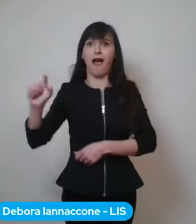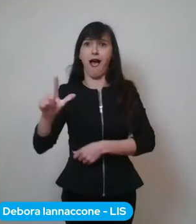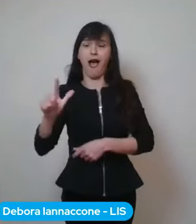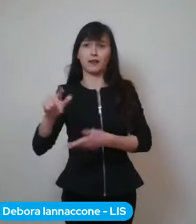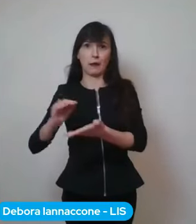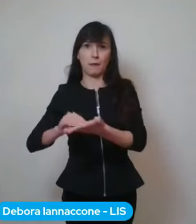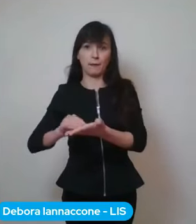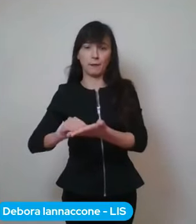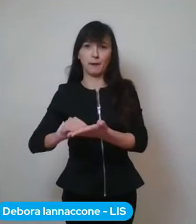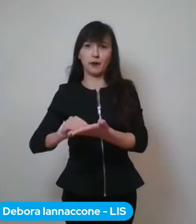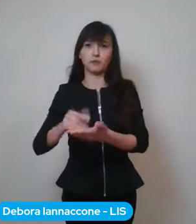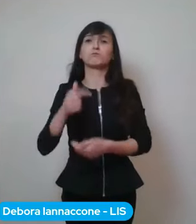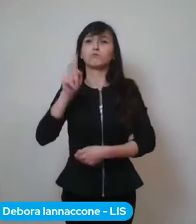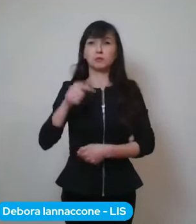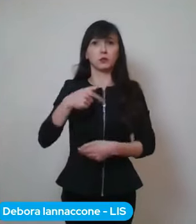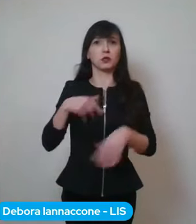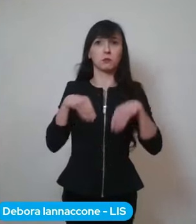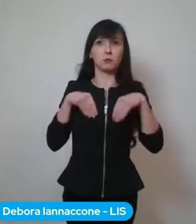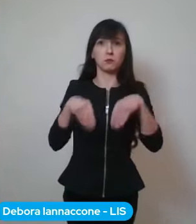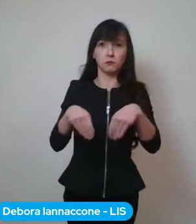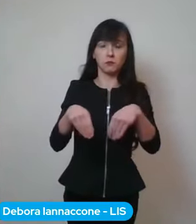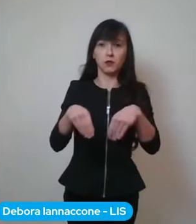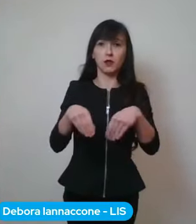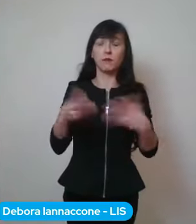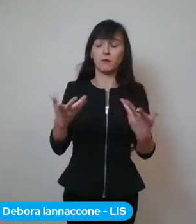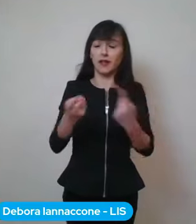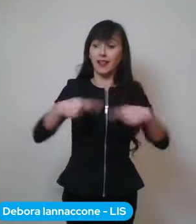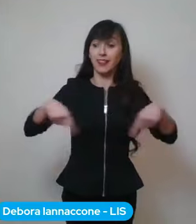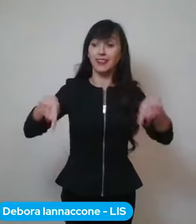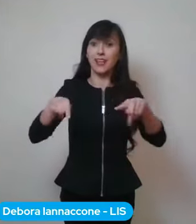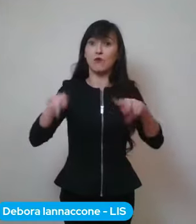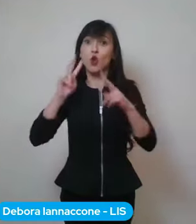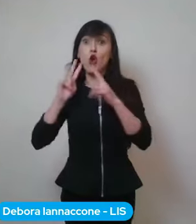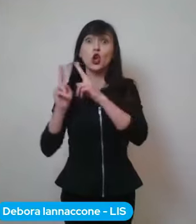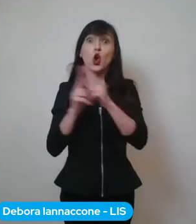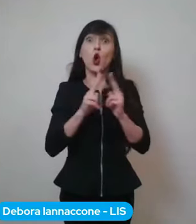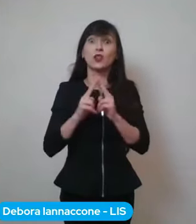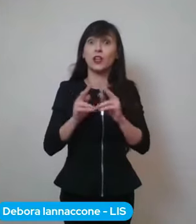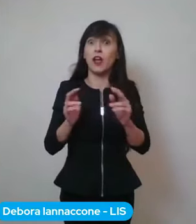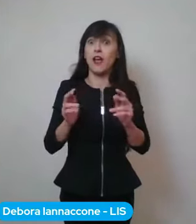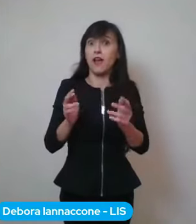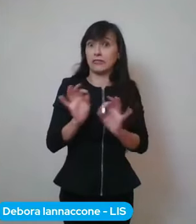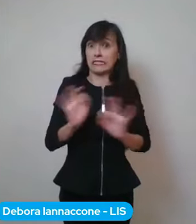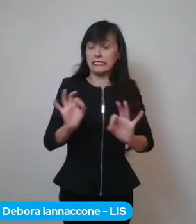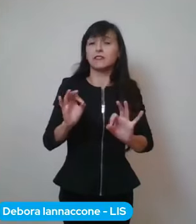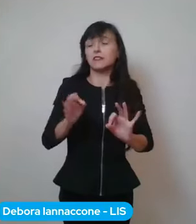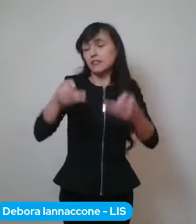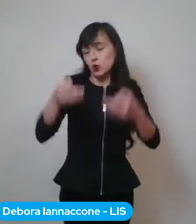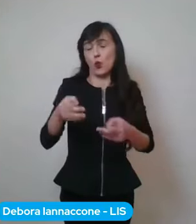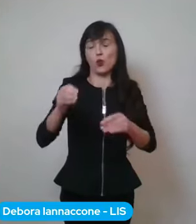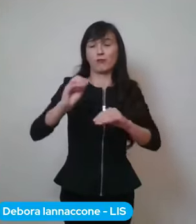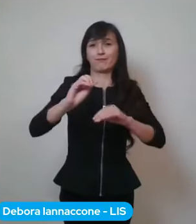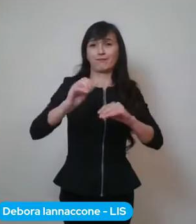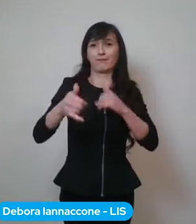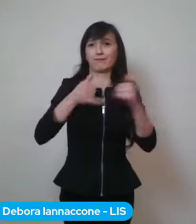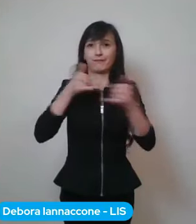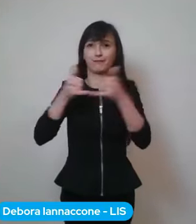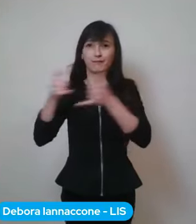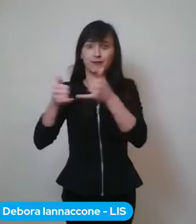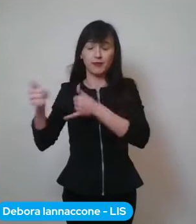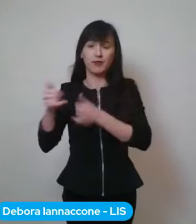tavolo che se non si riunisce comunque si sente praticamente tutti i giorni per valutare i dati e incrociarli e metterli insieme.